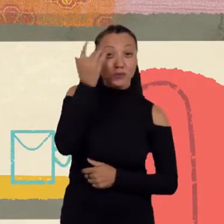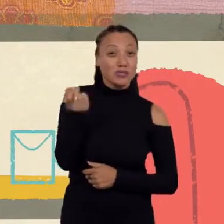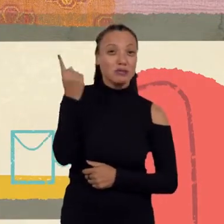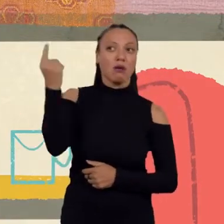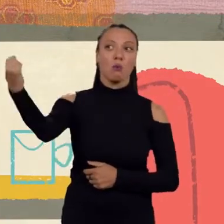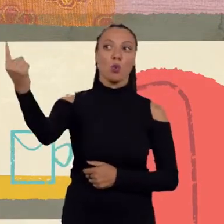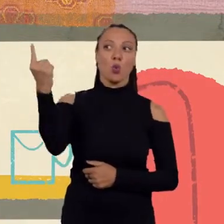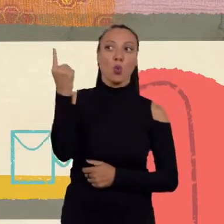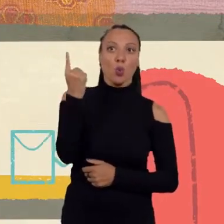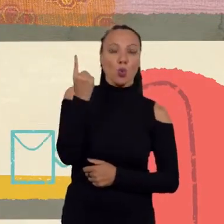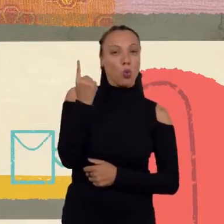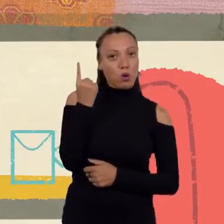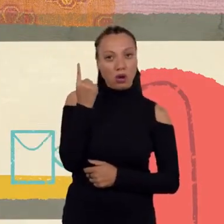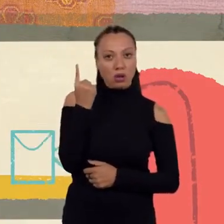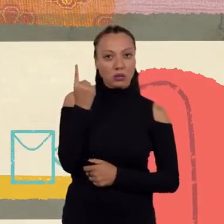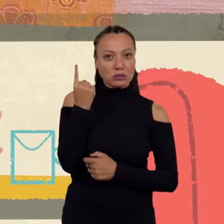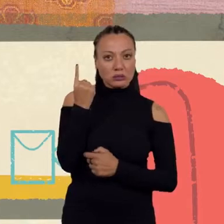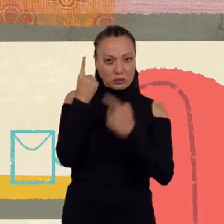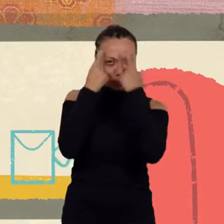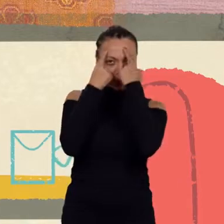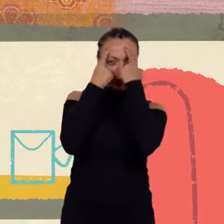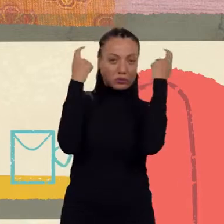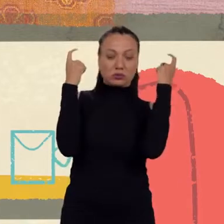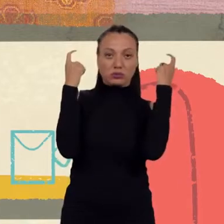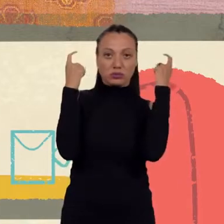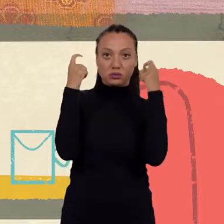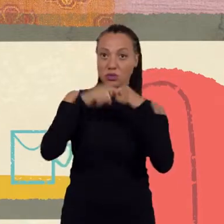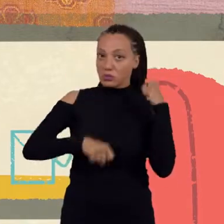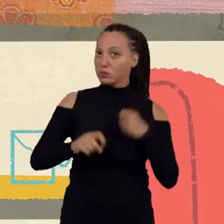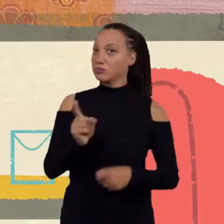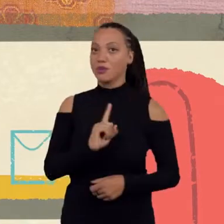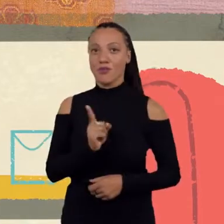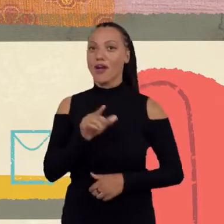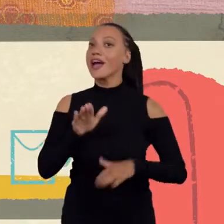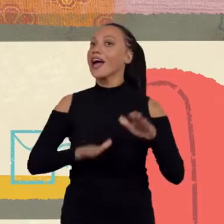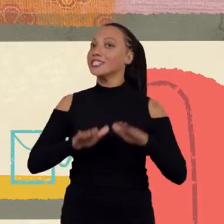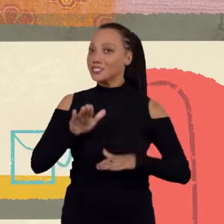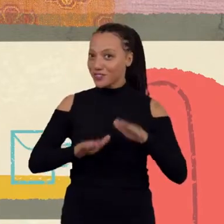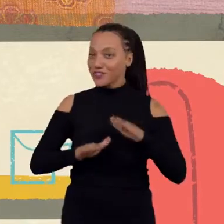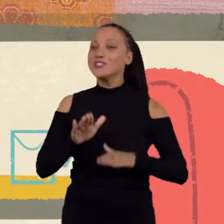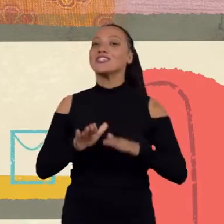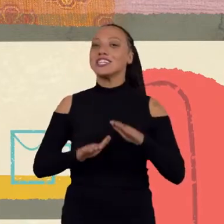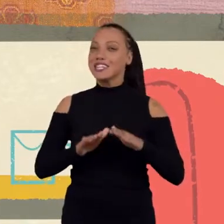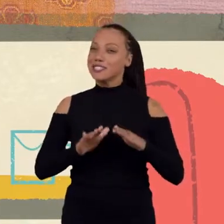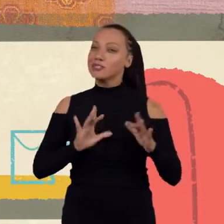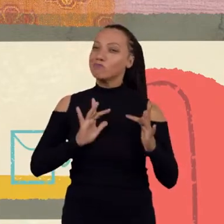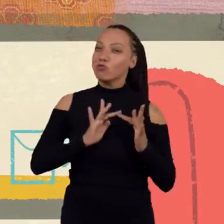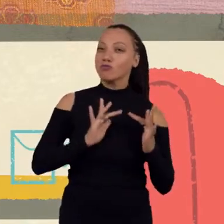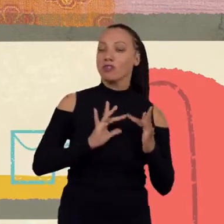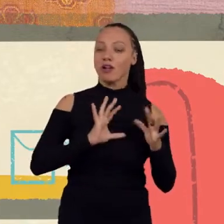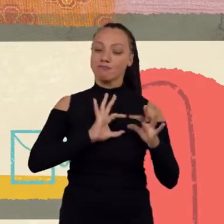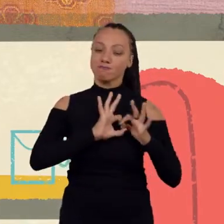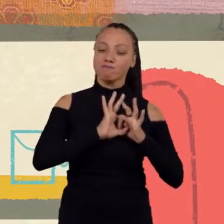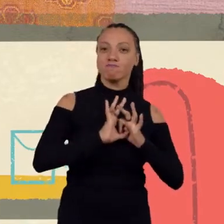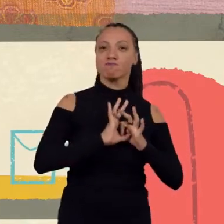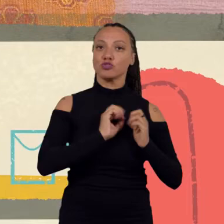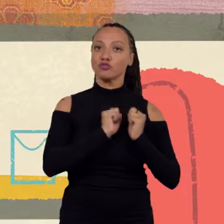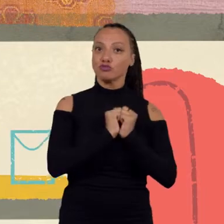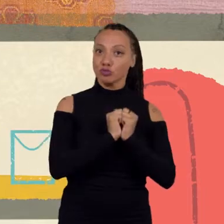Ah, é um desconhecido que vai chegar aqui e vai me violentar. Não é. Tem uma galera que é super próxima da gente e que também vai invadir